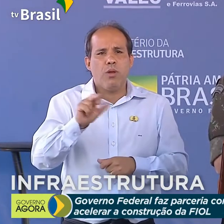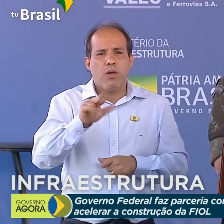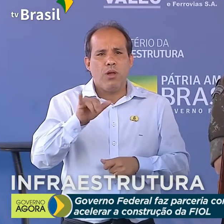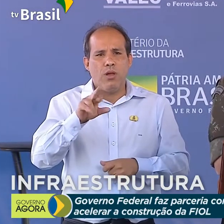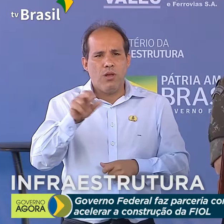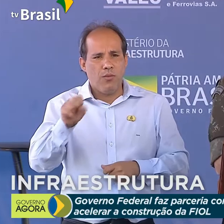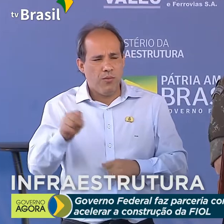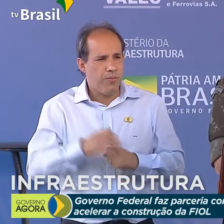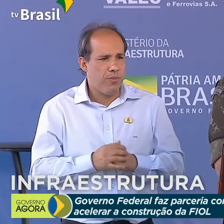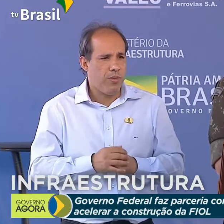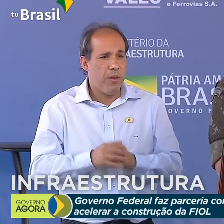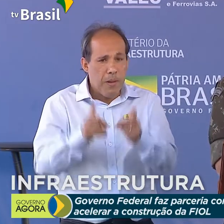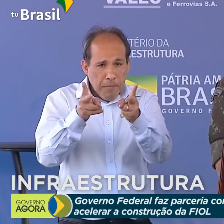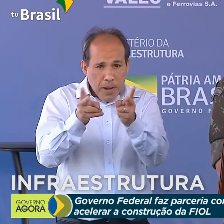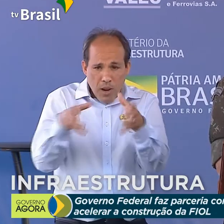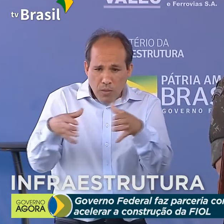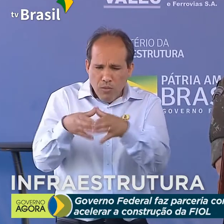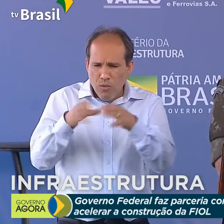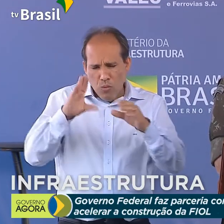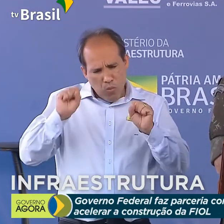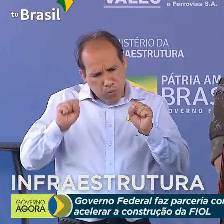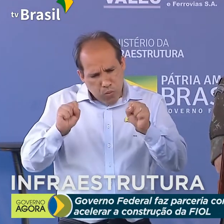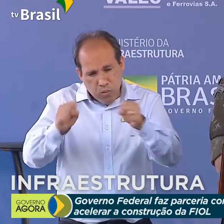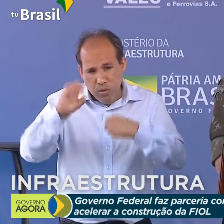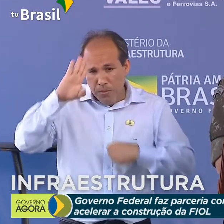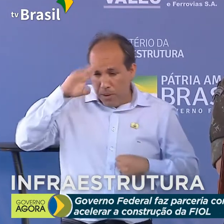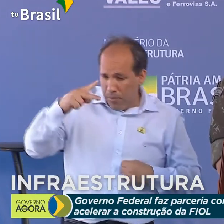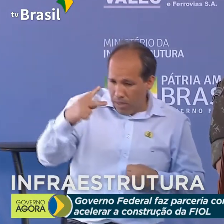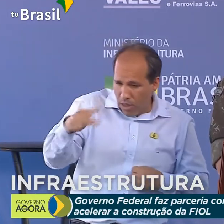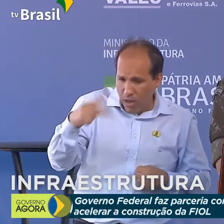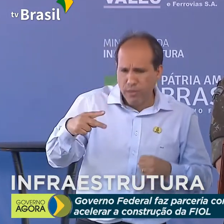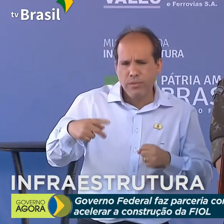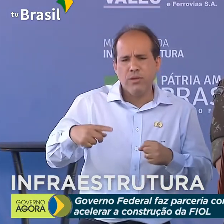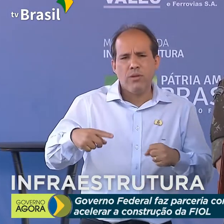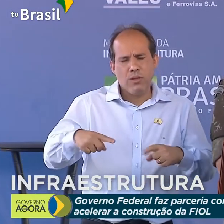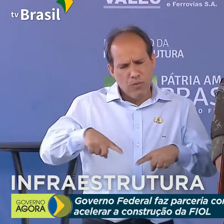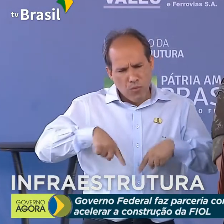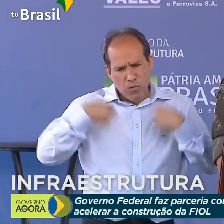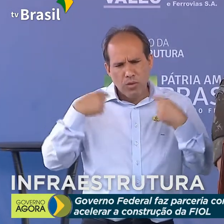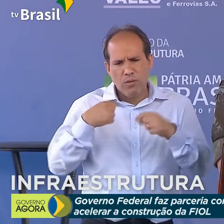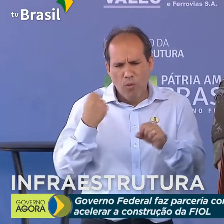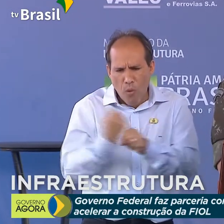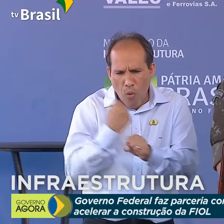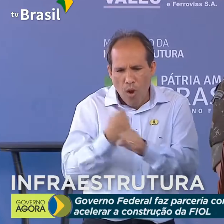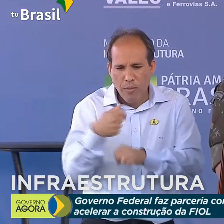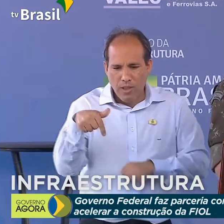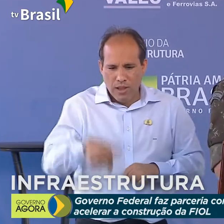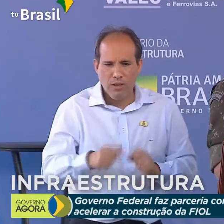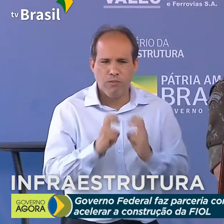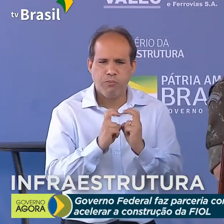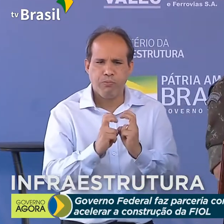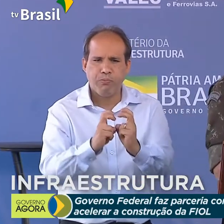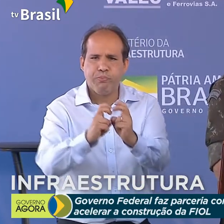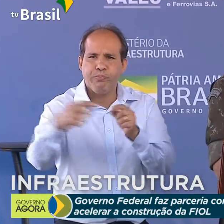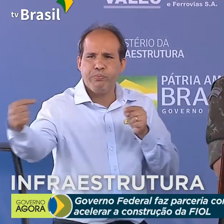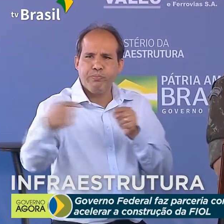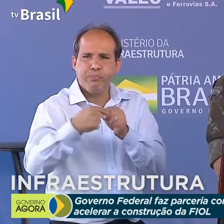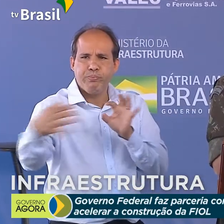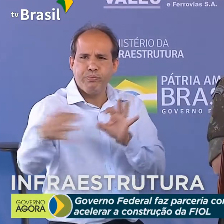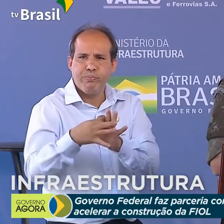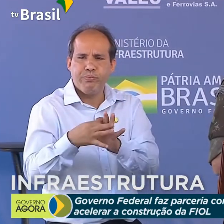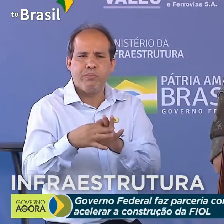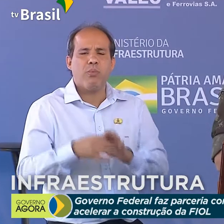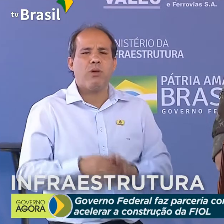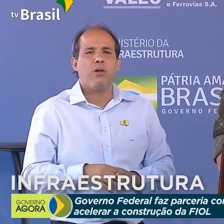e ao qual caberá o esforço principal na desafiadora empreitada da Ferrovia de Integração Oeste-Leste, a